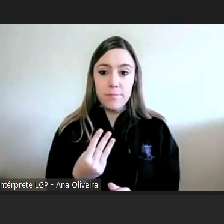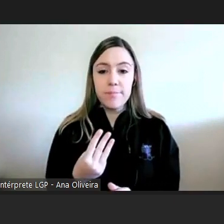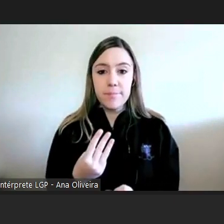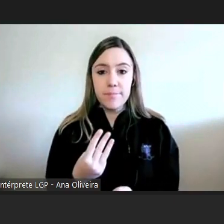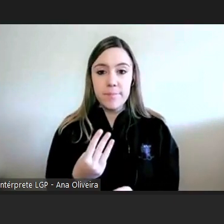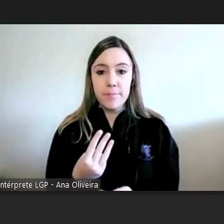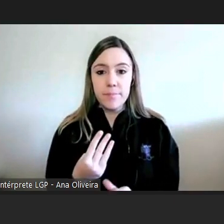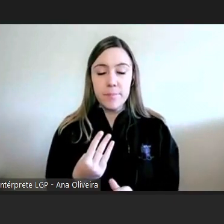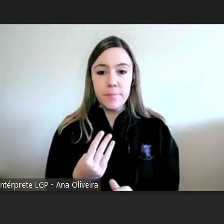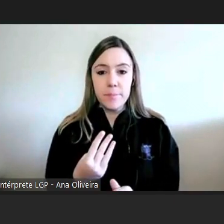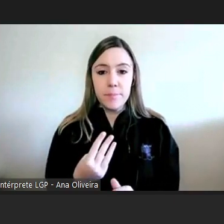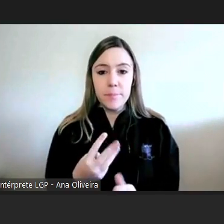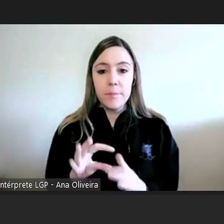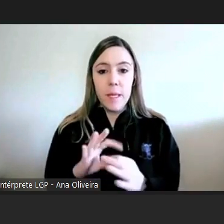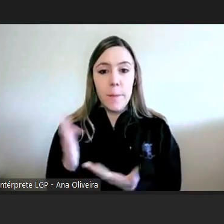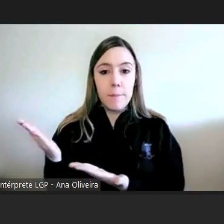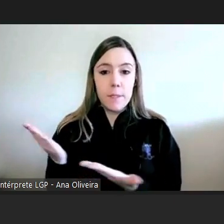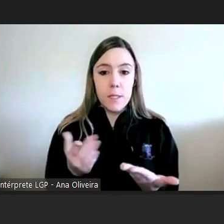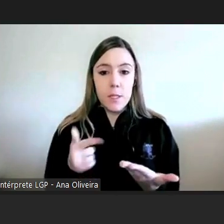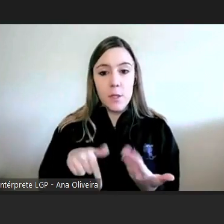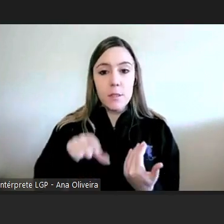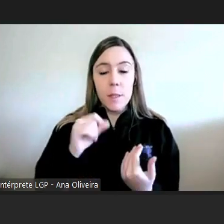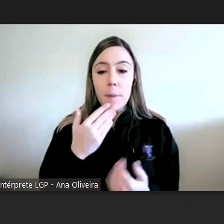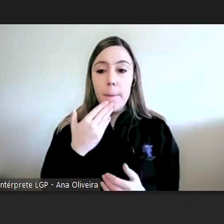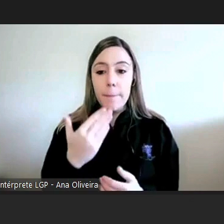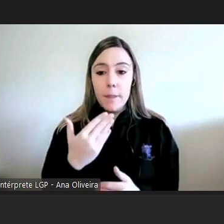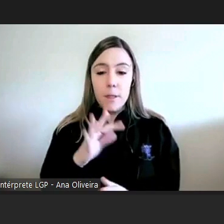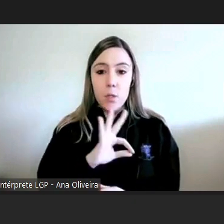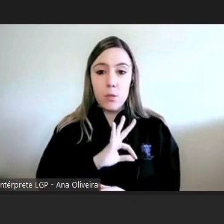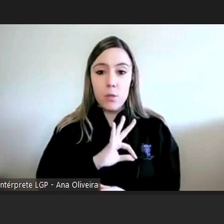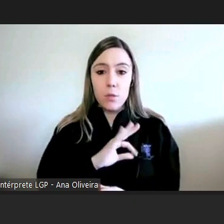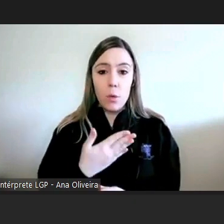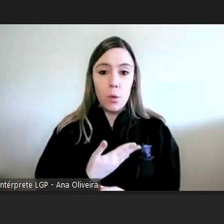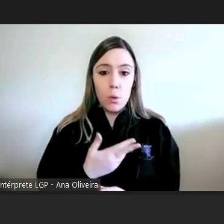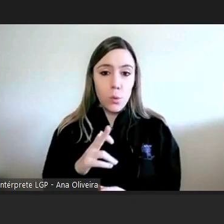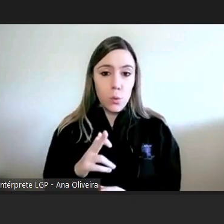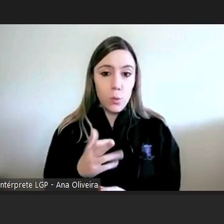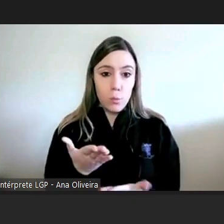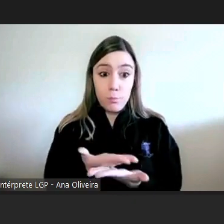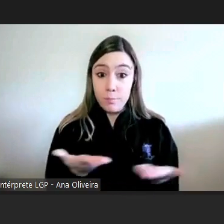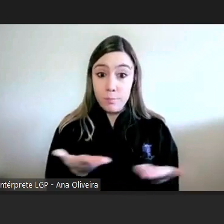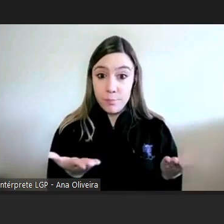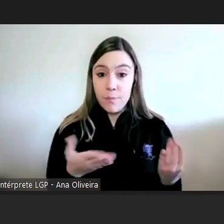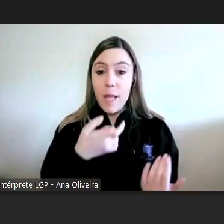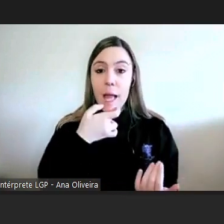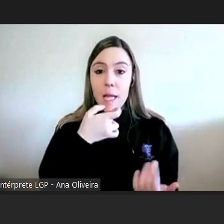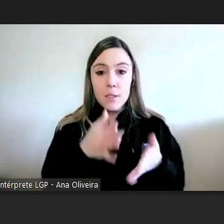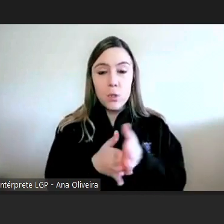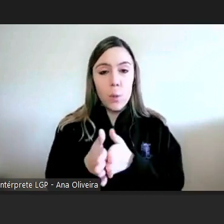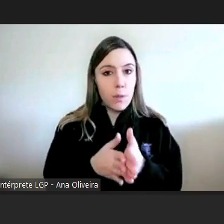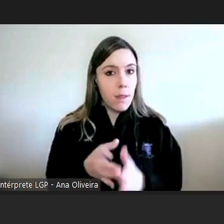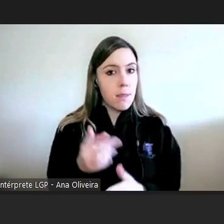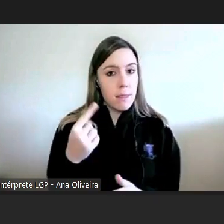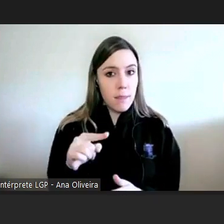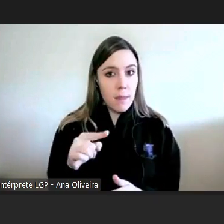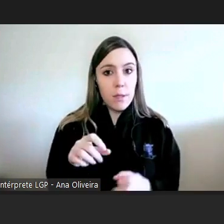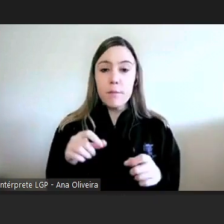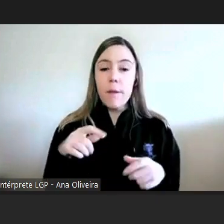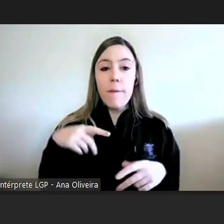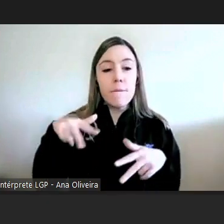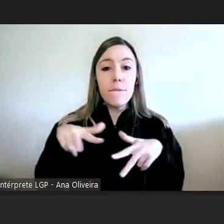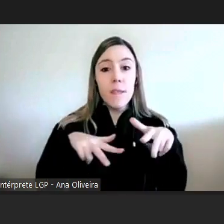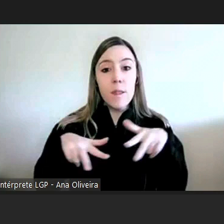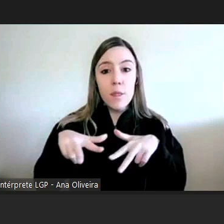para esta apresentação e também pedia aos senhores doutores se tivessem oportunidade de o divulgar